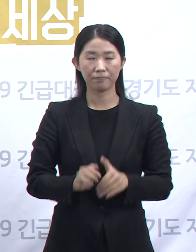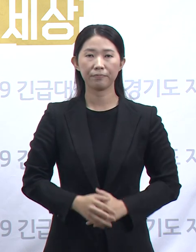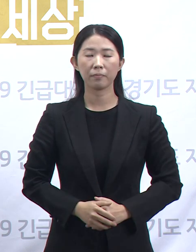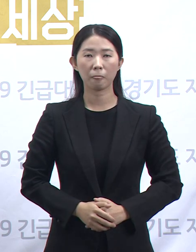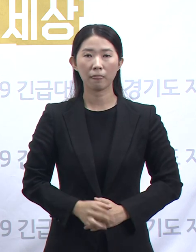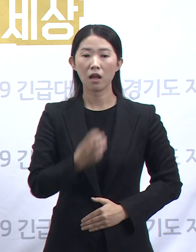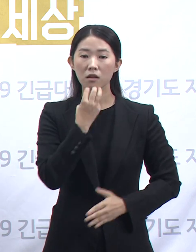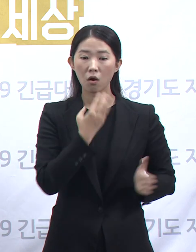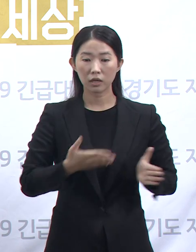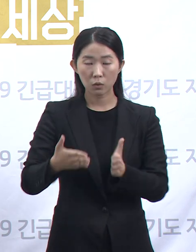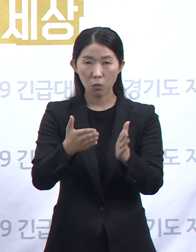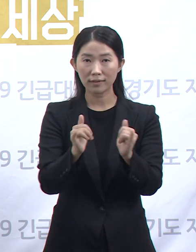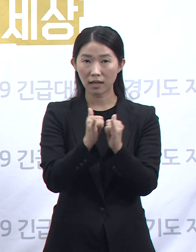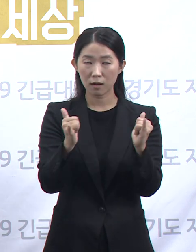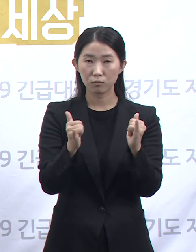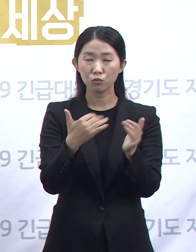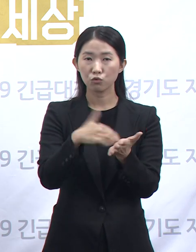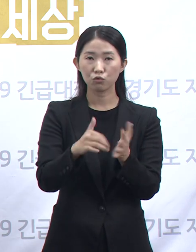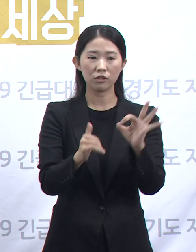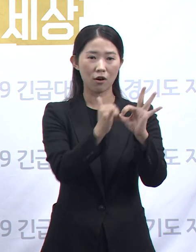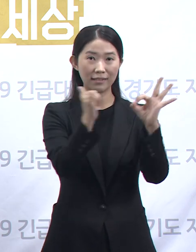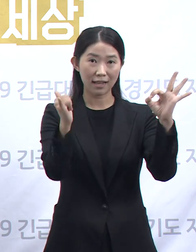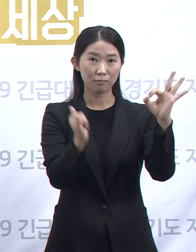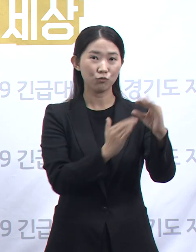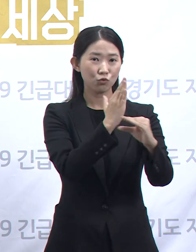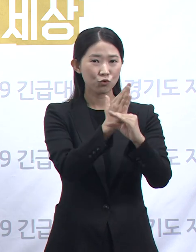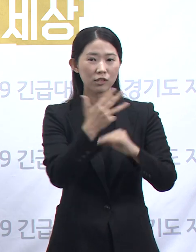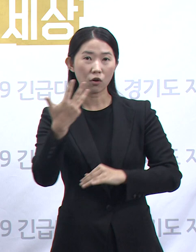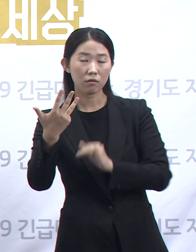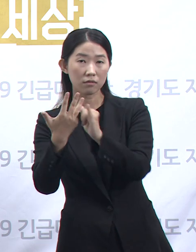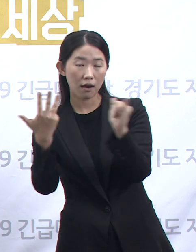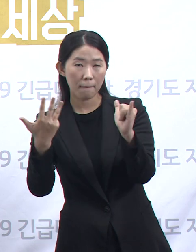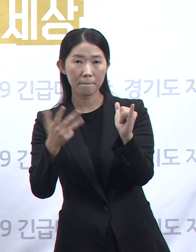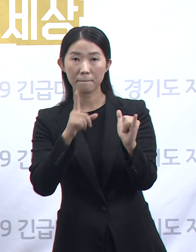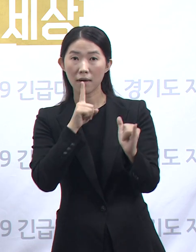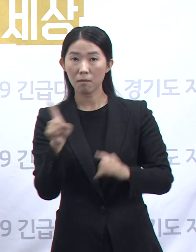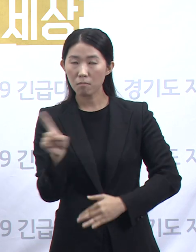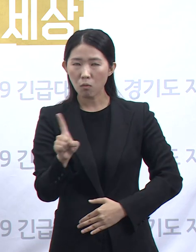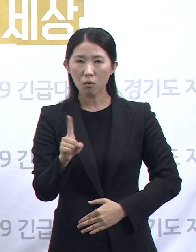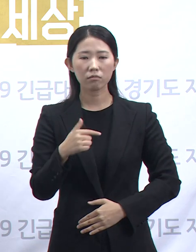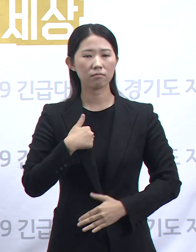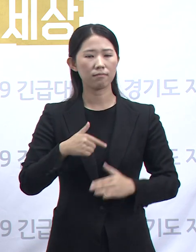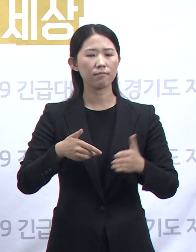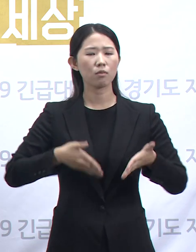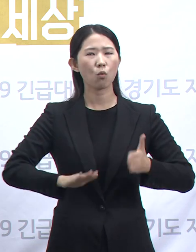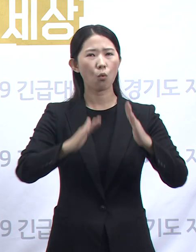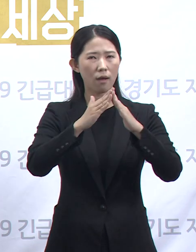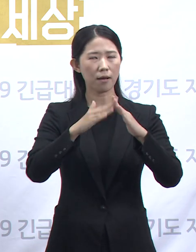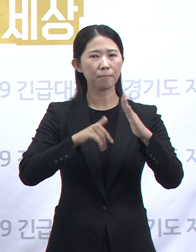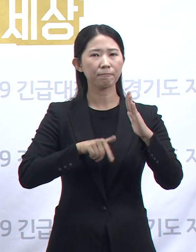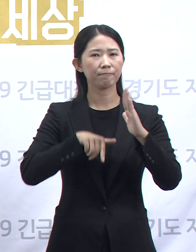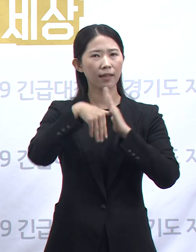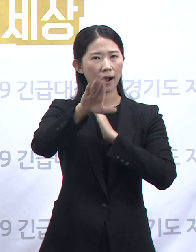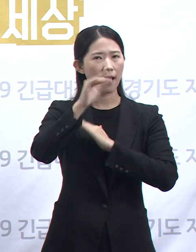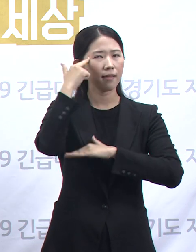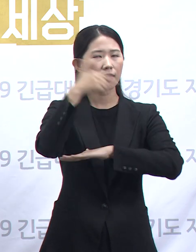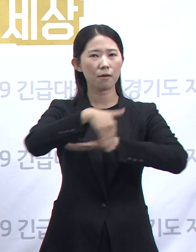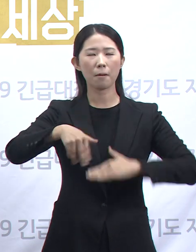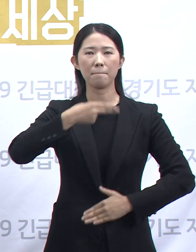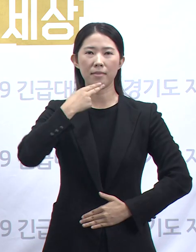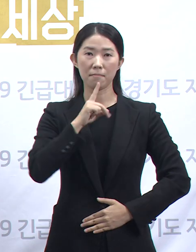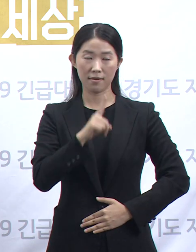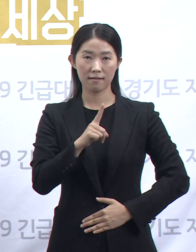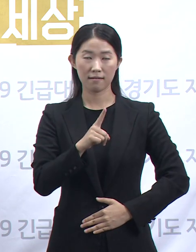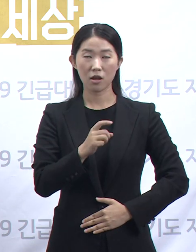경기도민 10명 가운데 8명은 올 추석에 고향 방문 계획이 없다는 여론조사 결과가 나왔습니다. 경기도가 지난